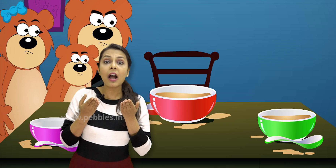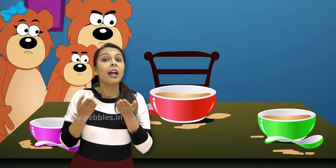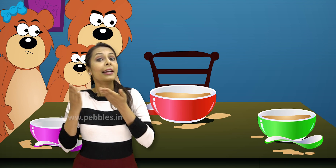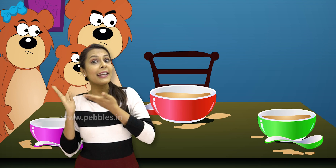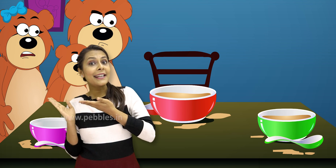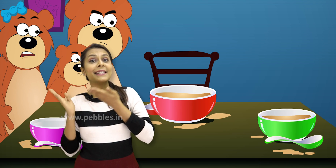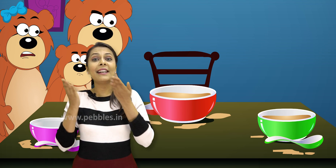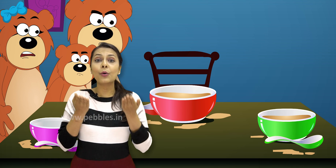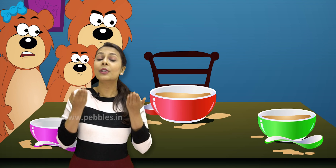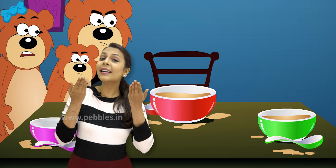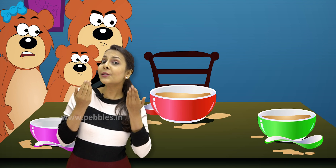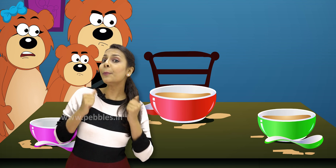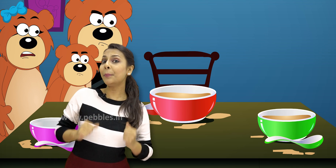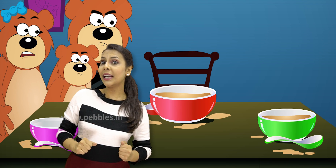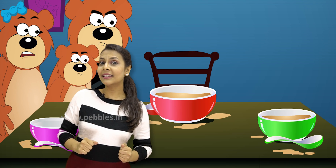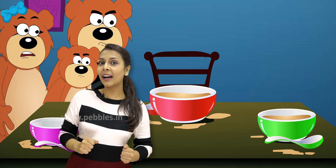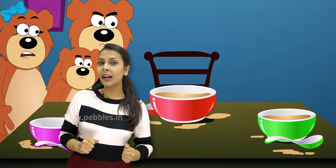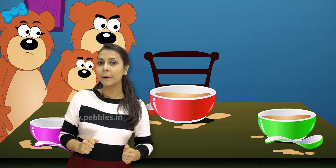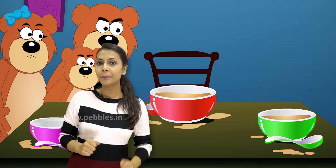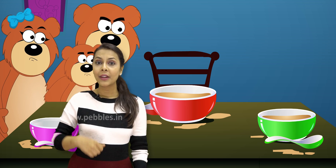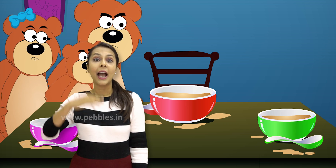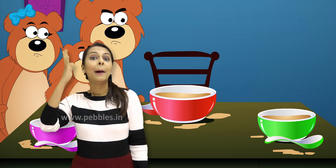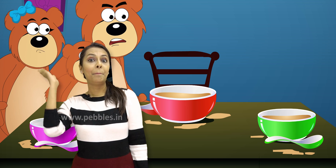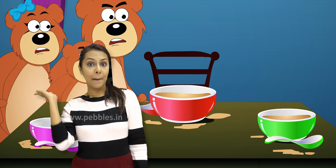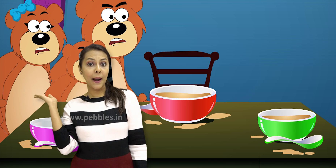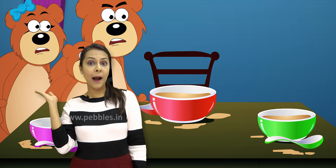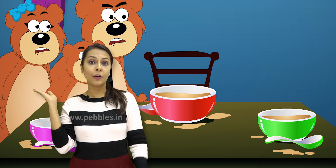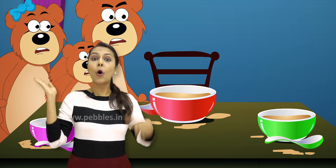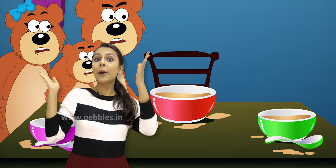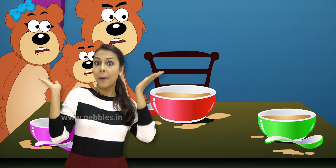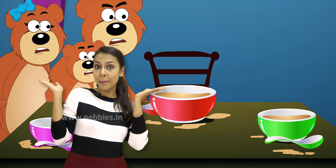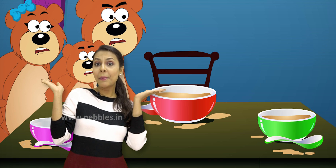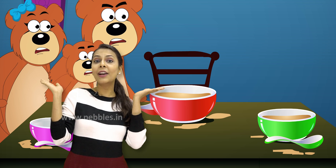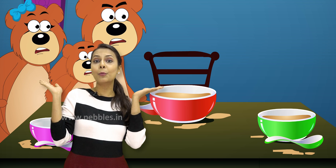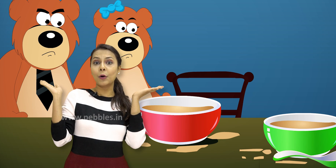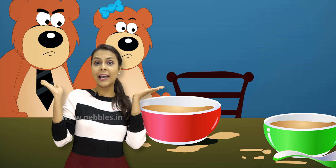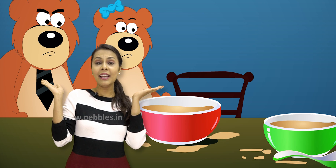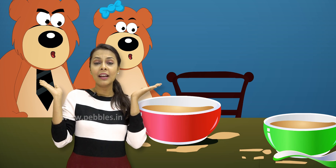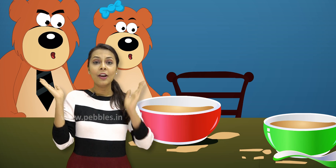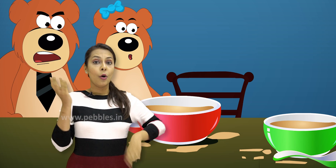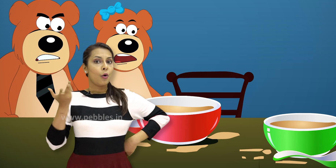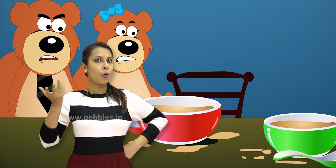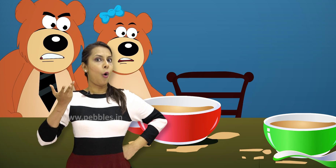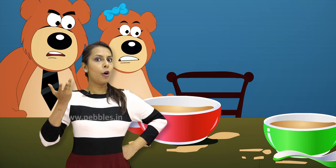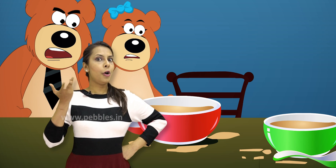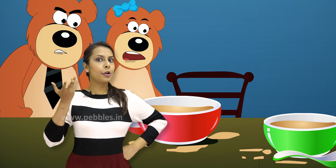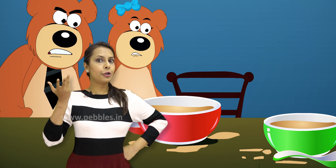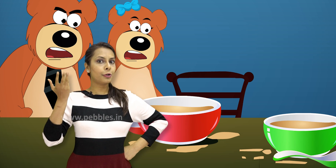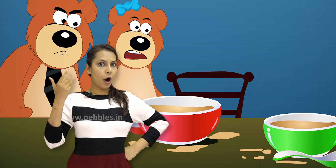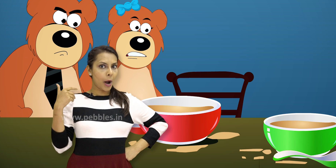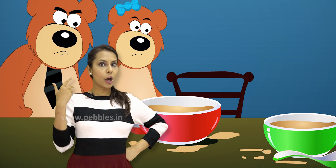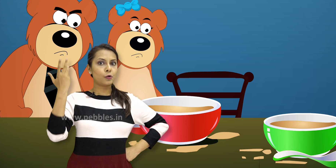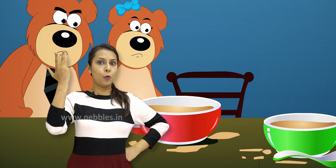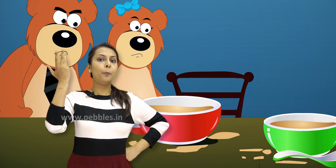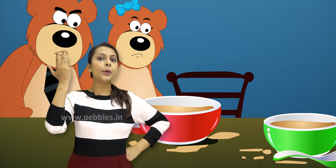दे और ममा भालू बोले कौन है